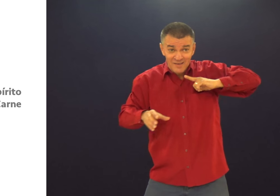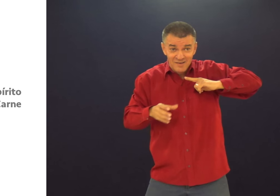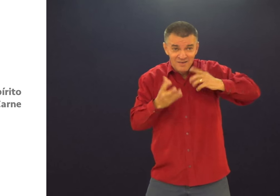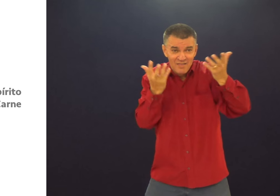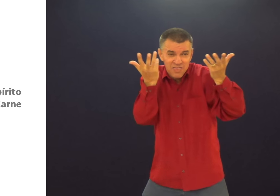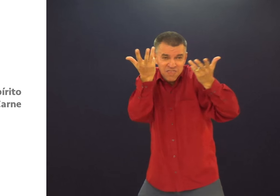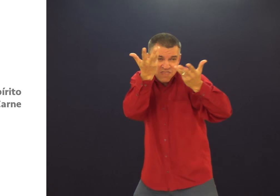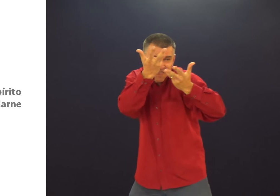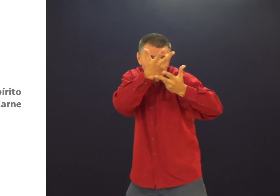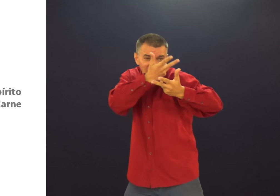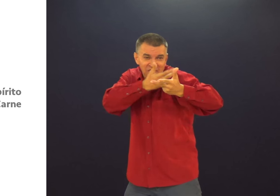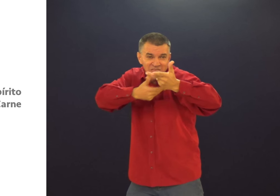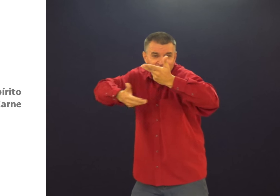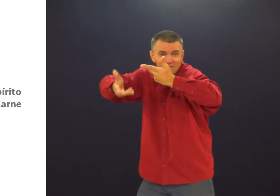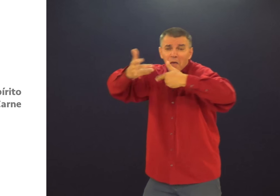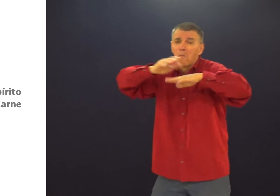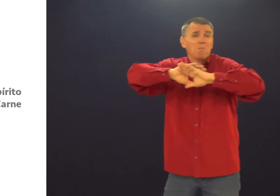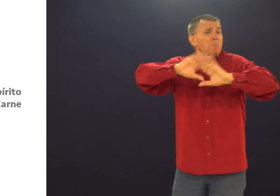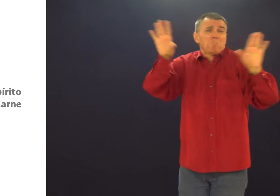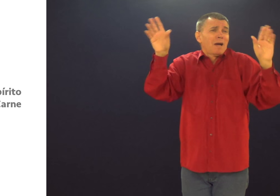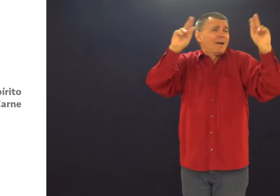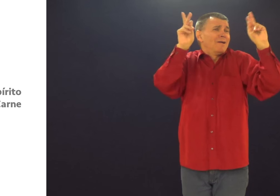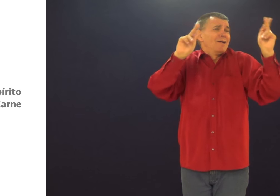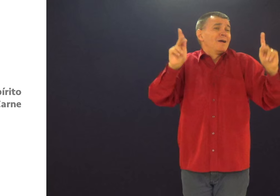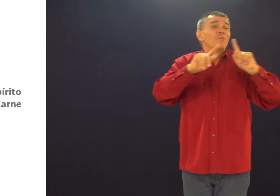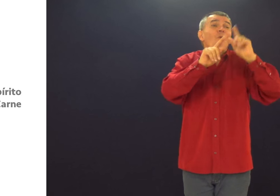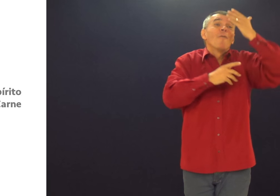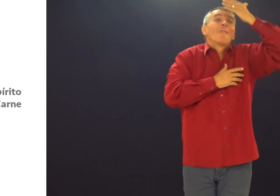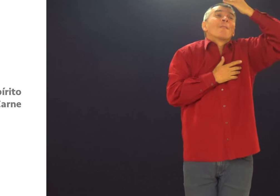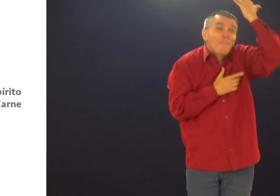Você acha que no céu tem isso? Não, no céu não tem.